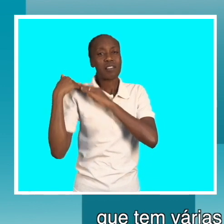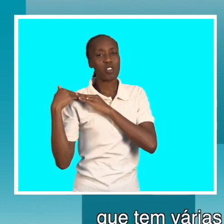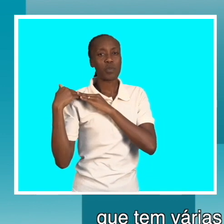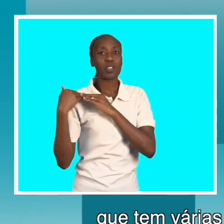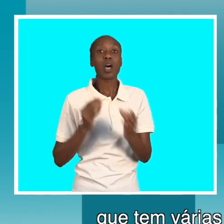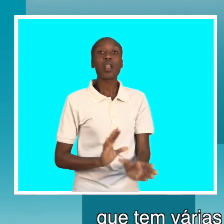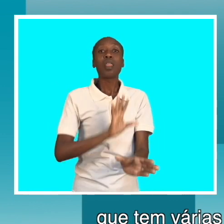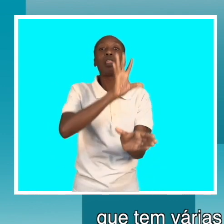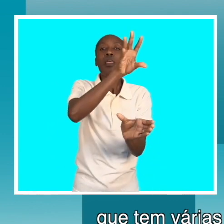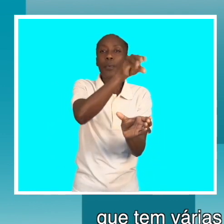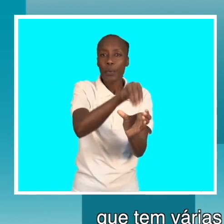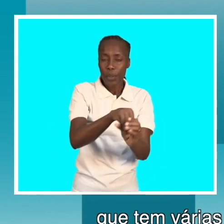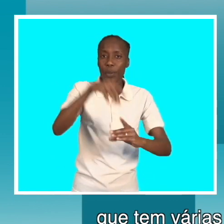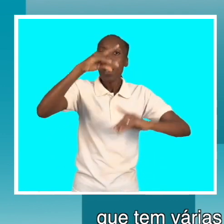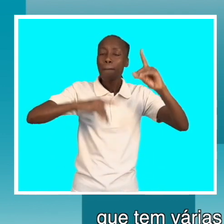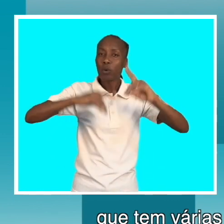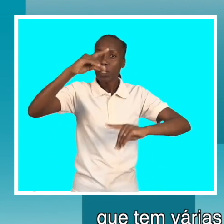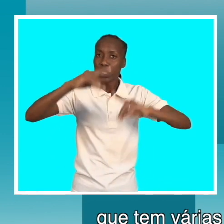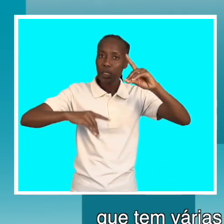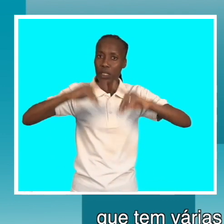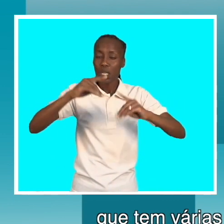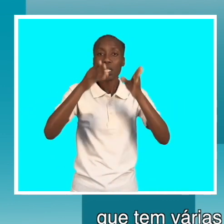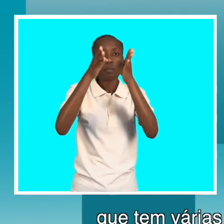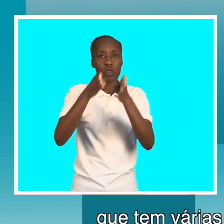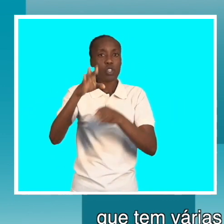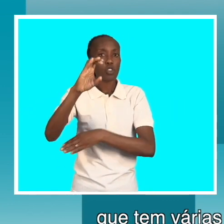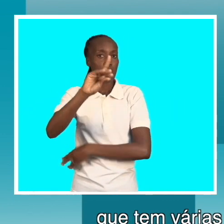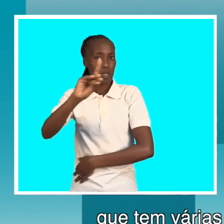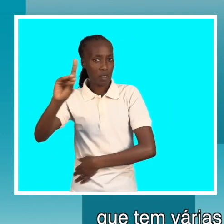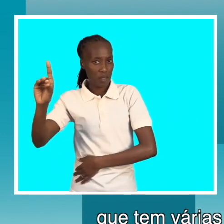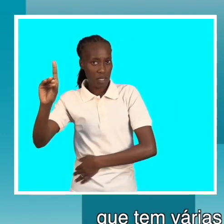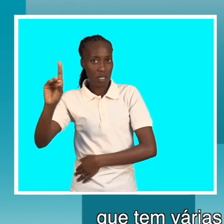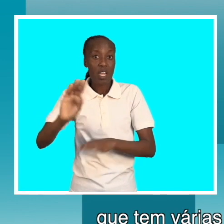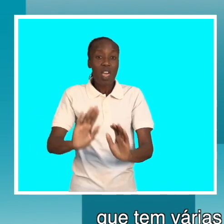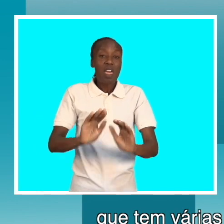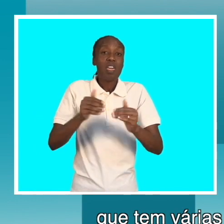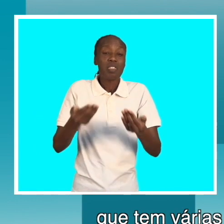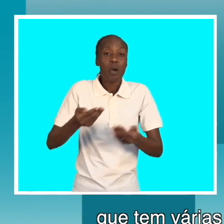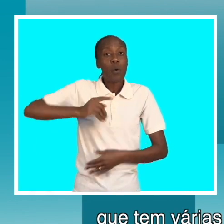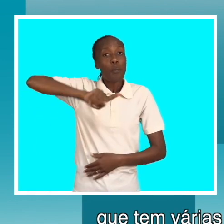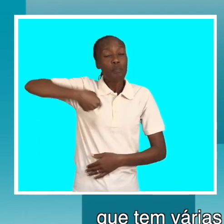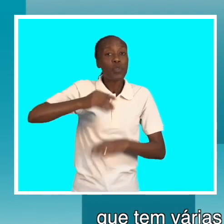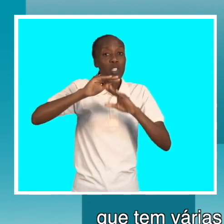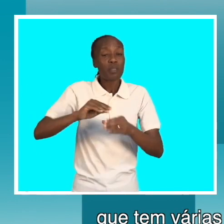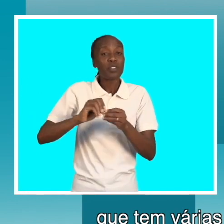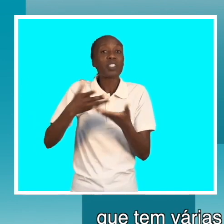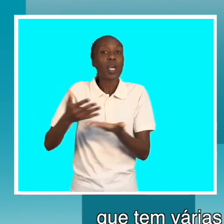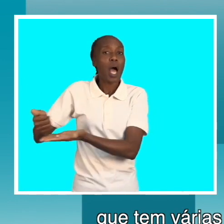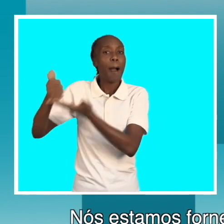que tem várias responsabilidades incluindo essa questão de as políticas sobre pessoas com deficiências